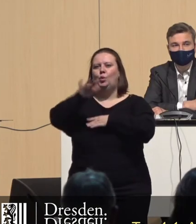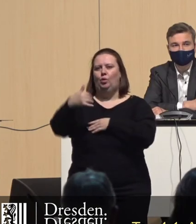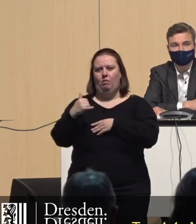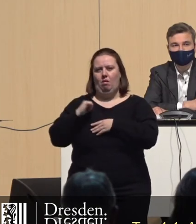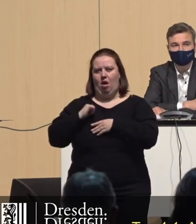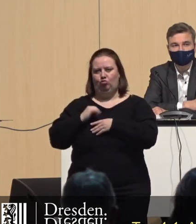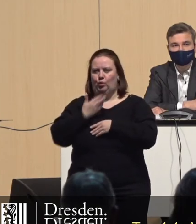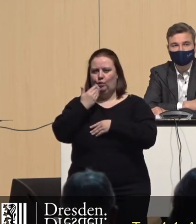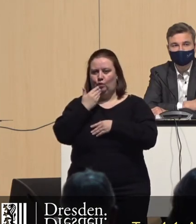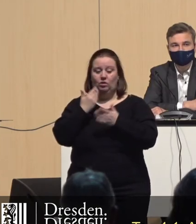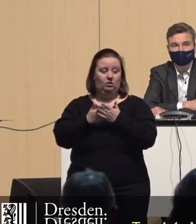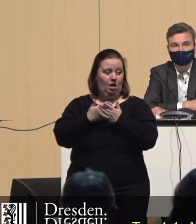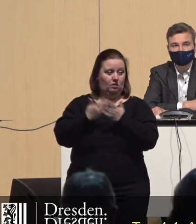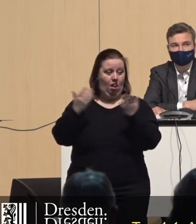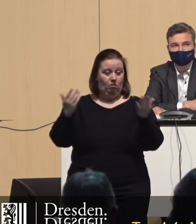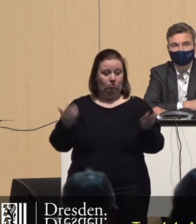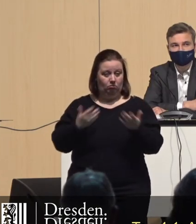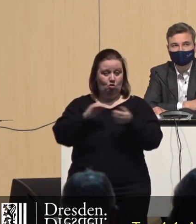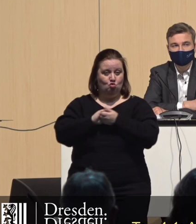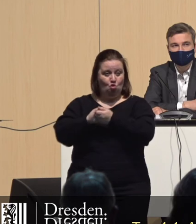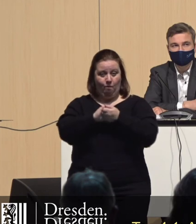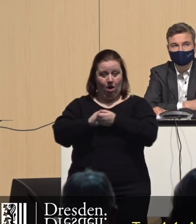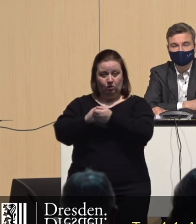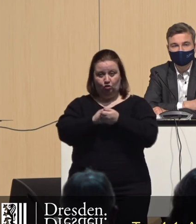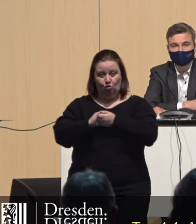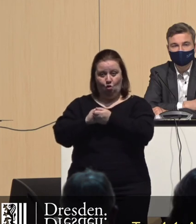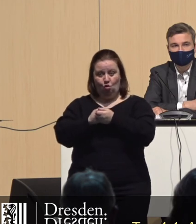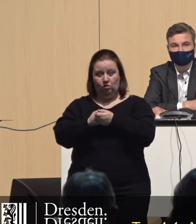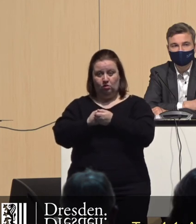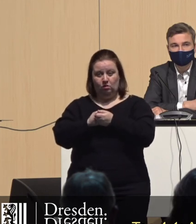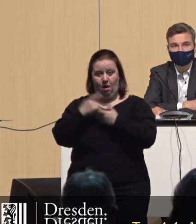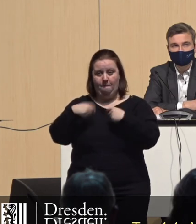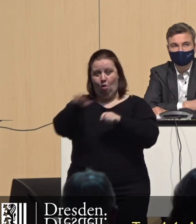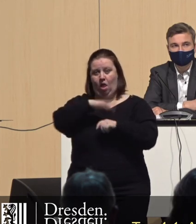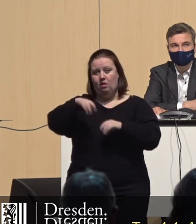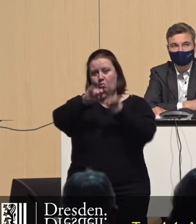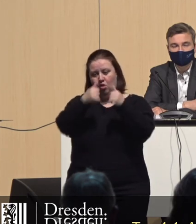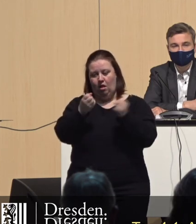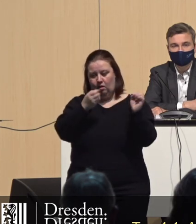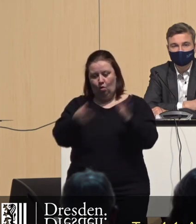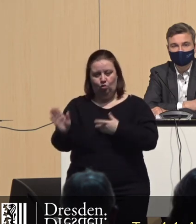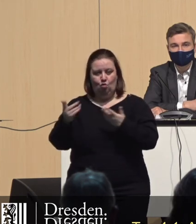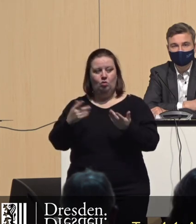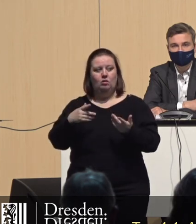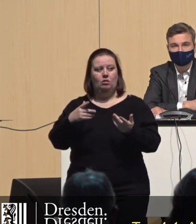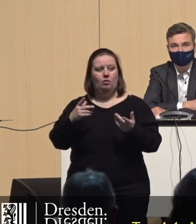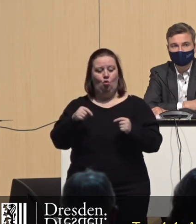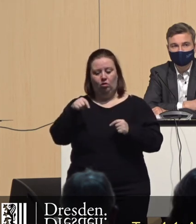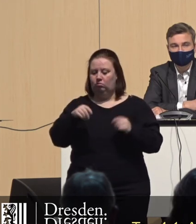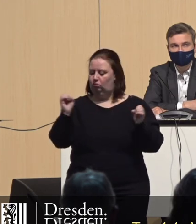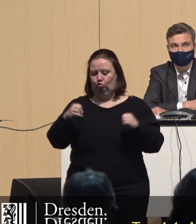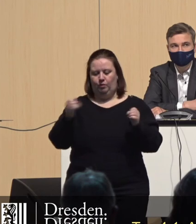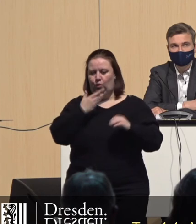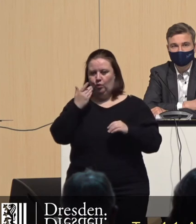beansprucht wird. Insofern ist das kooperative Baulandmodell in Ordnung. Wir werden hier nicht